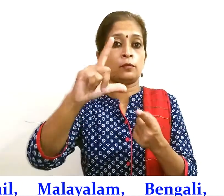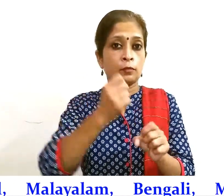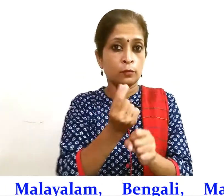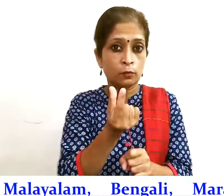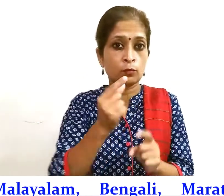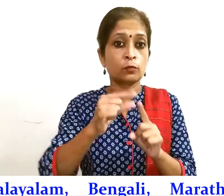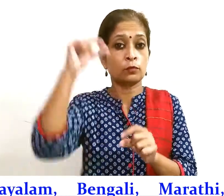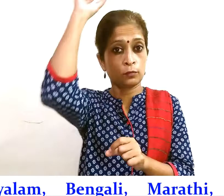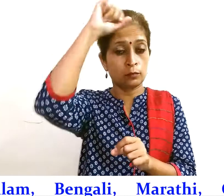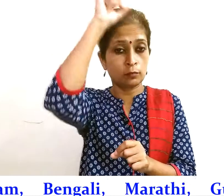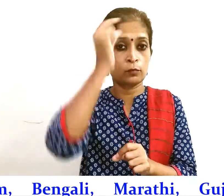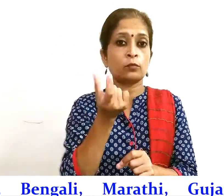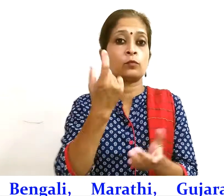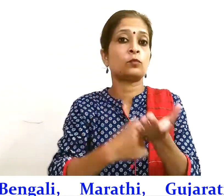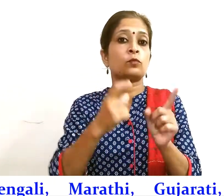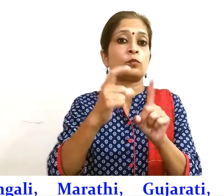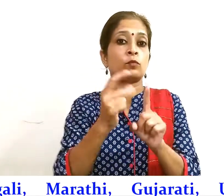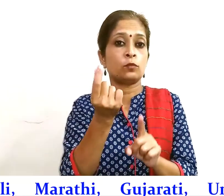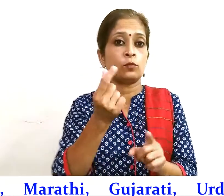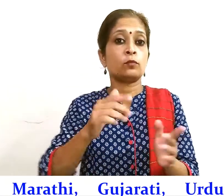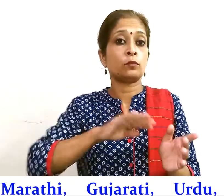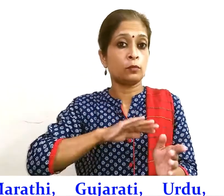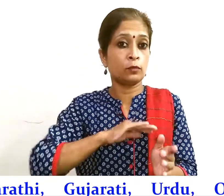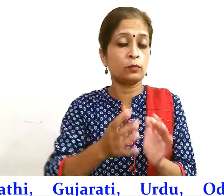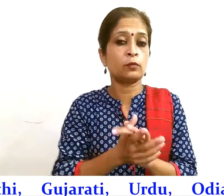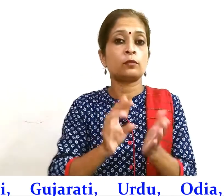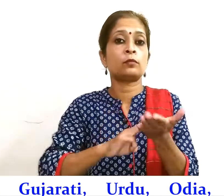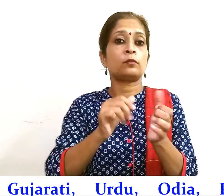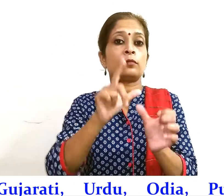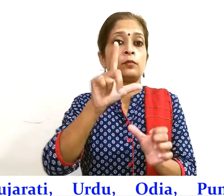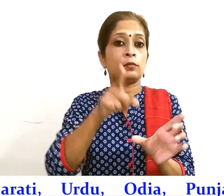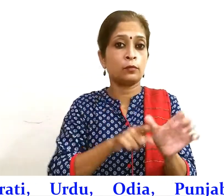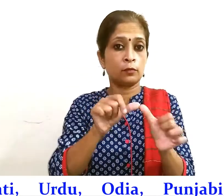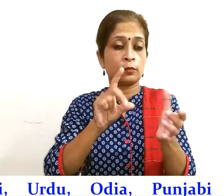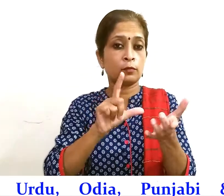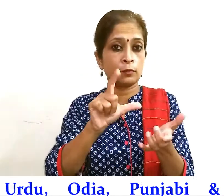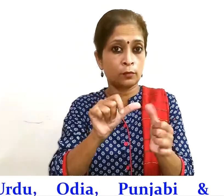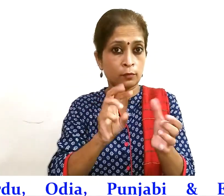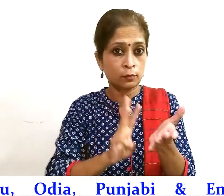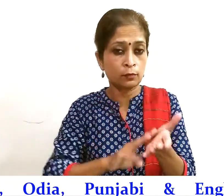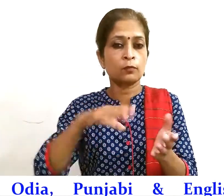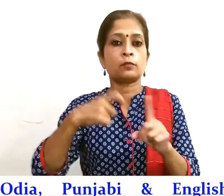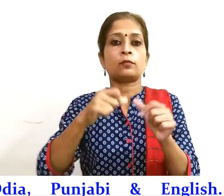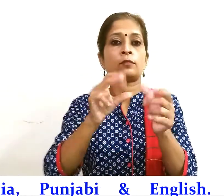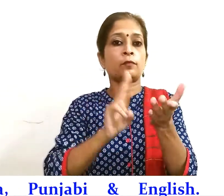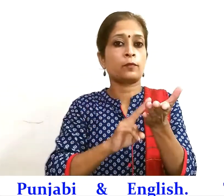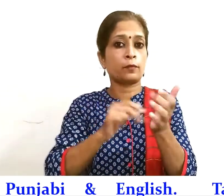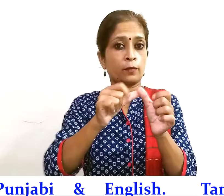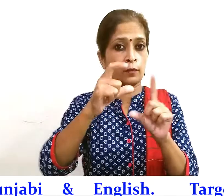पंजाबी, उर्दू, मराथी, मल्यालम, कन्नर्ड और अंग्रेजी लक्षय